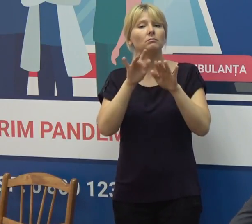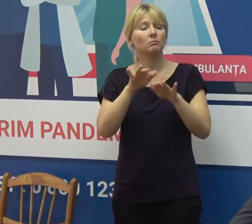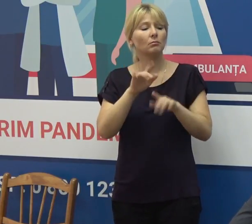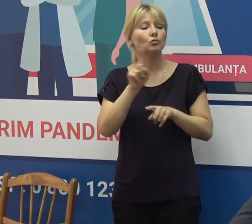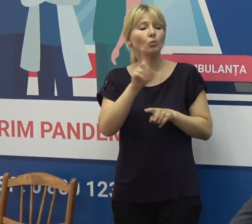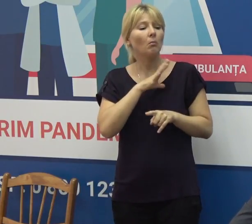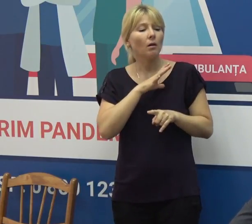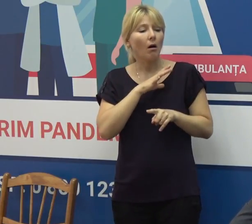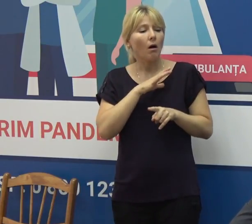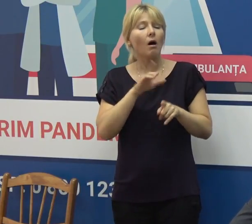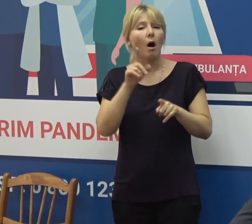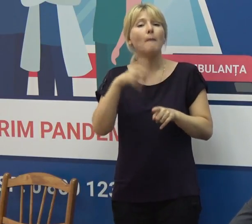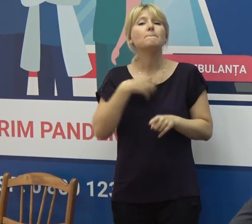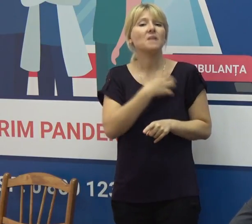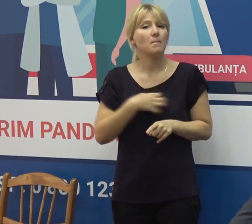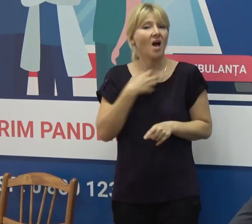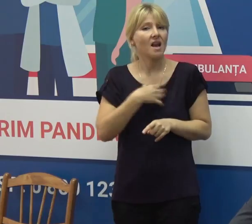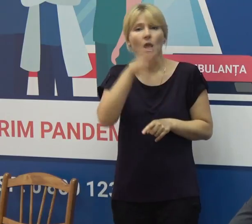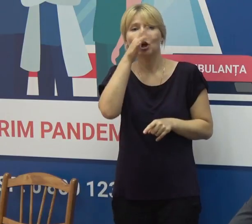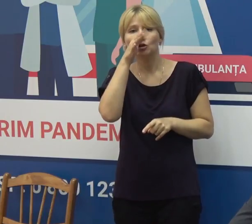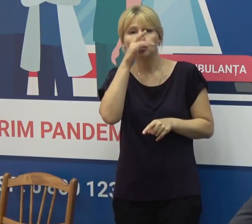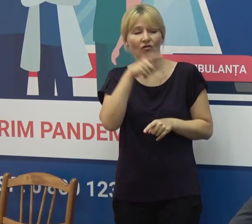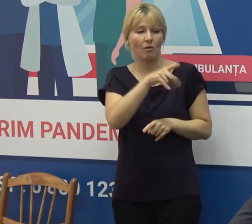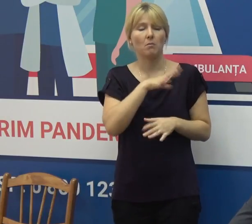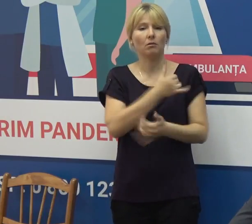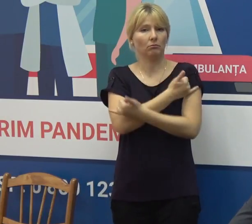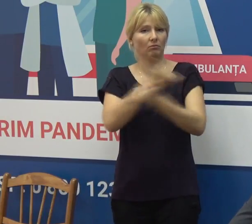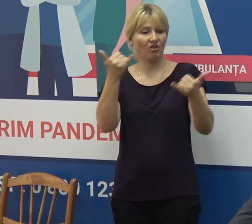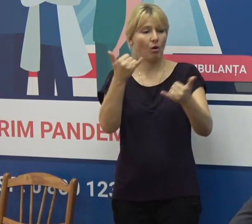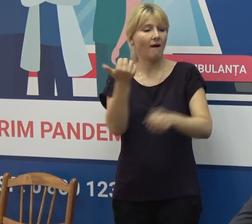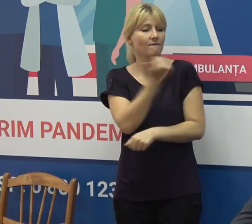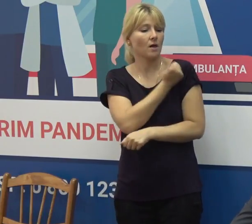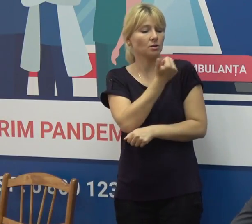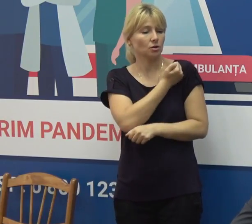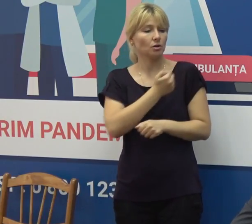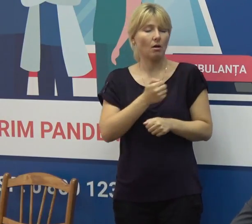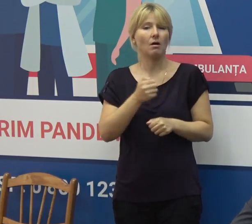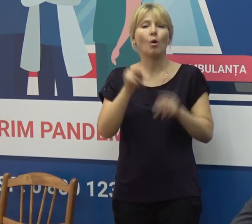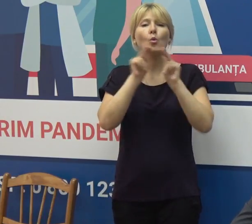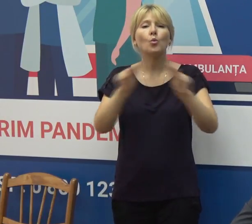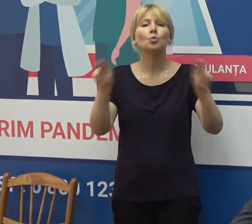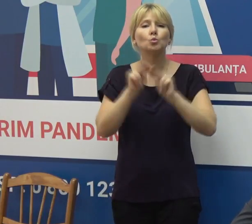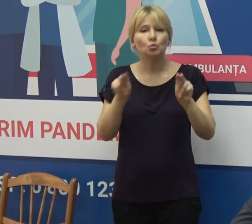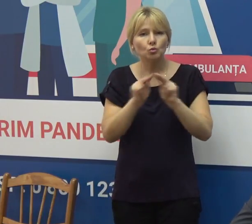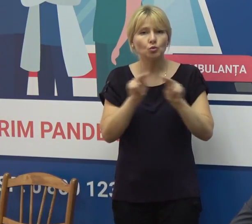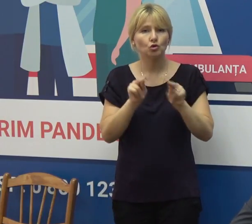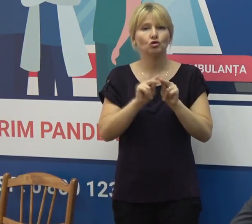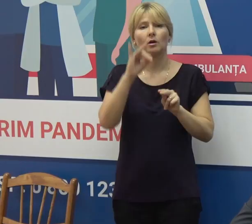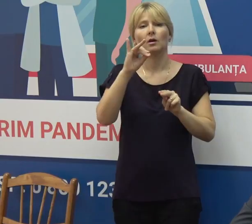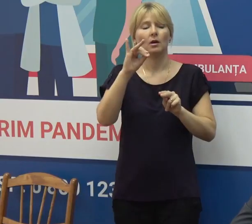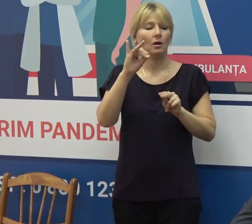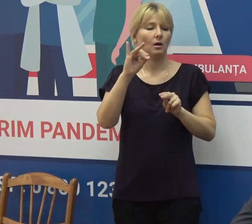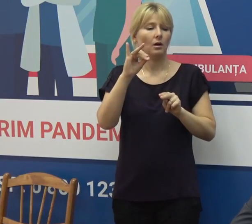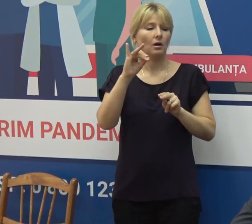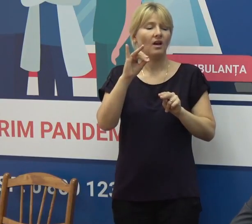o organizare de către primărie municipiului Chișinău maratonul de vaccinare destinat cadrelor didactice unde s-au vaccinat peste